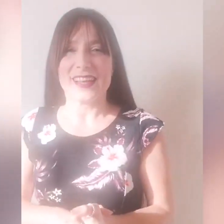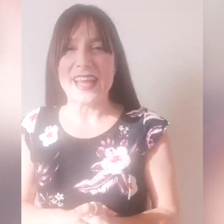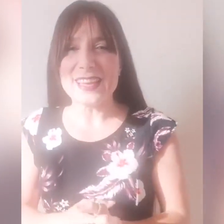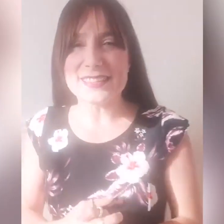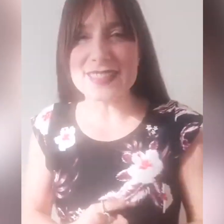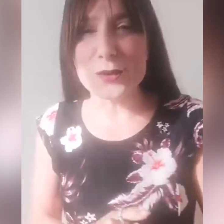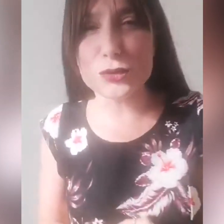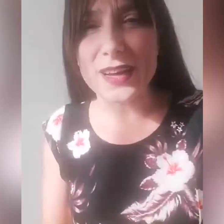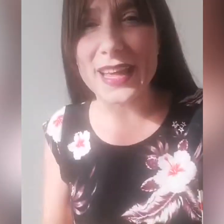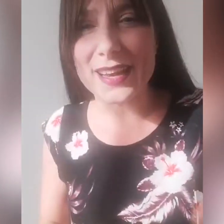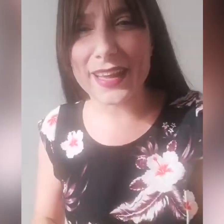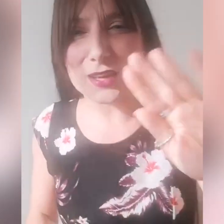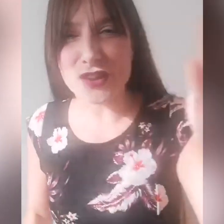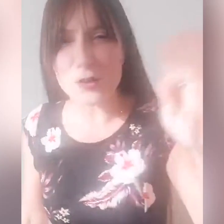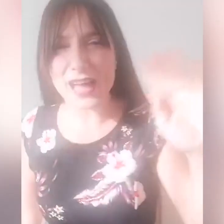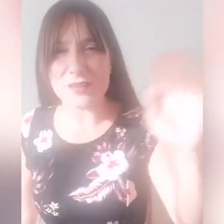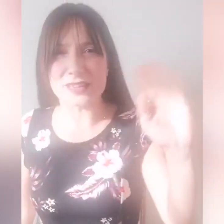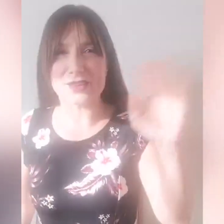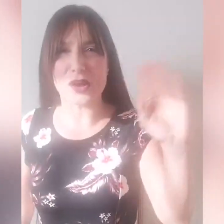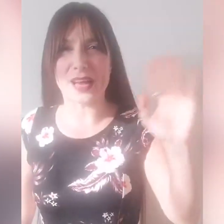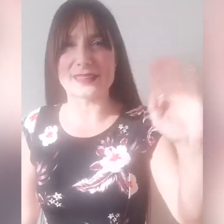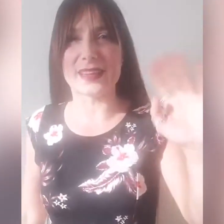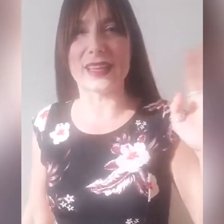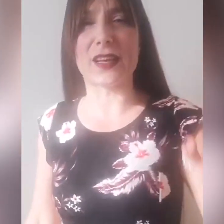Evi ti saluta anche la Cri, ciao Davide, ciao Caterina!